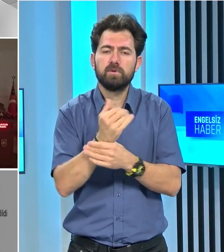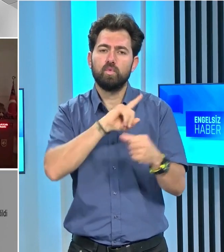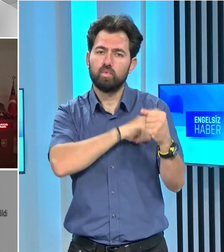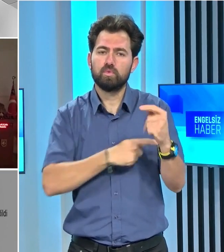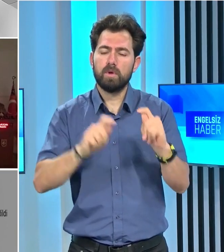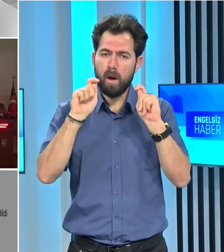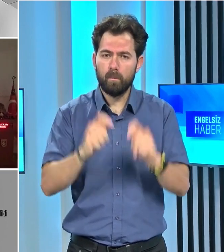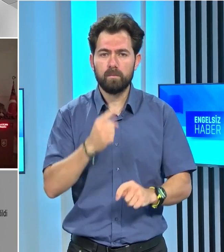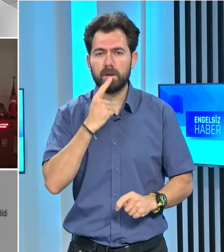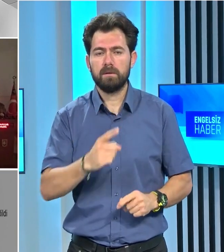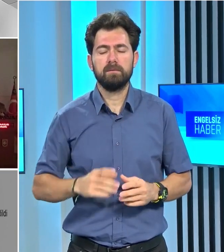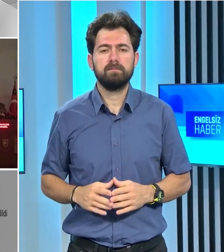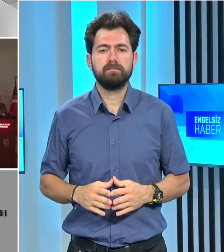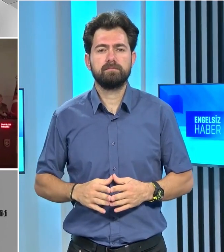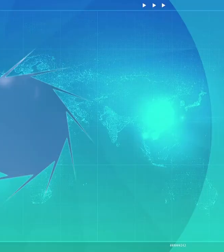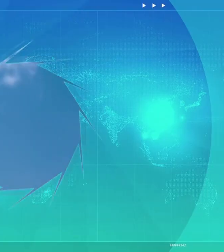güçlendiriyoruz dedi.